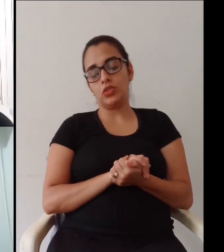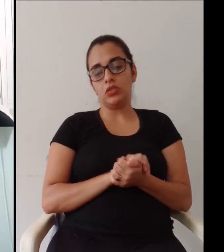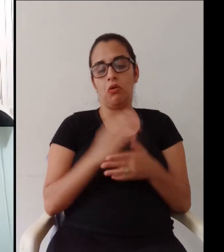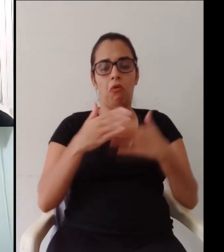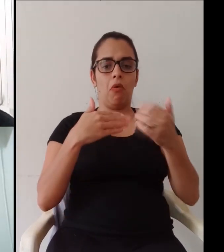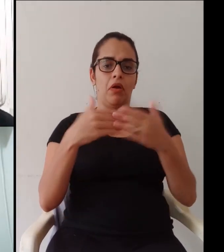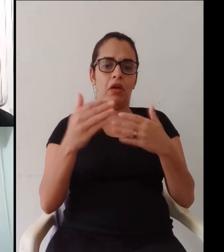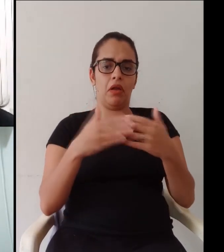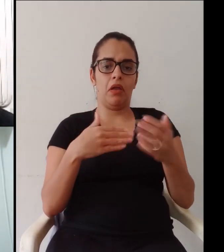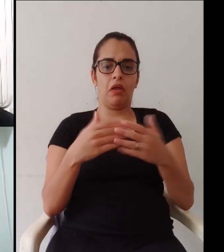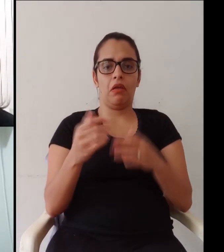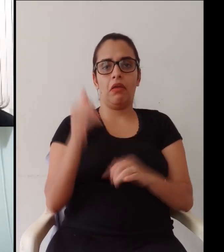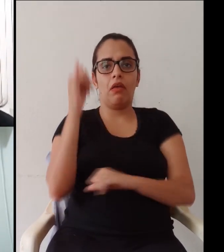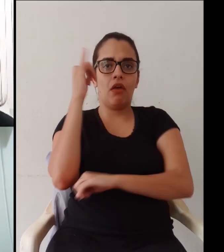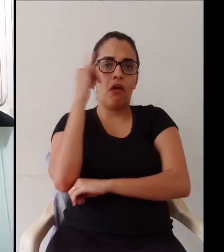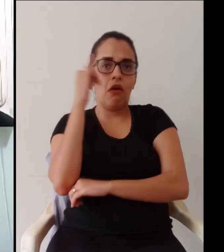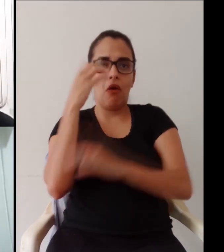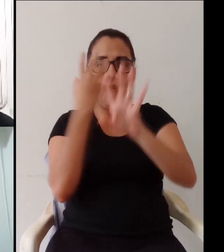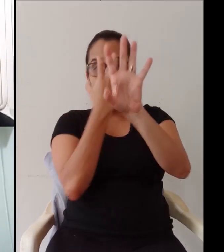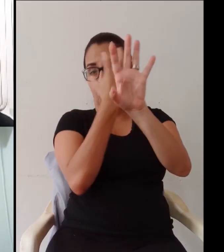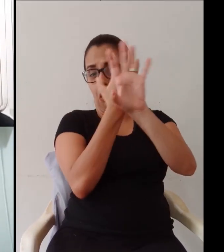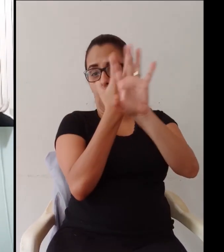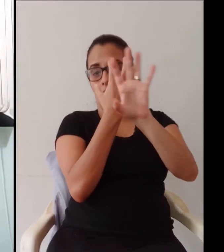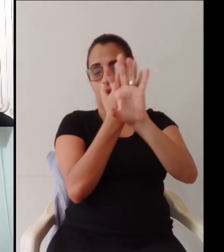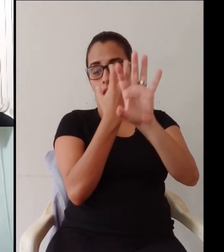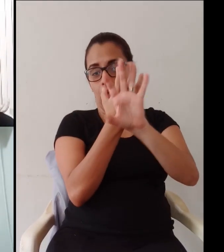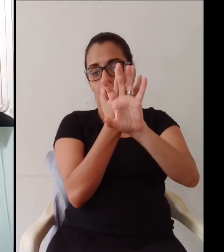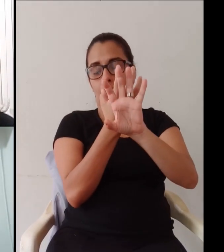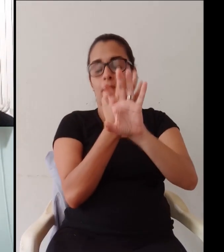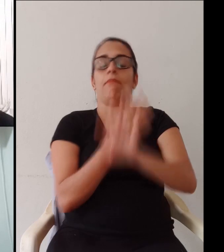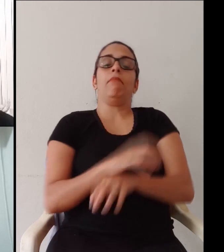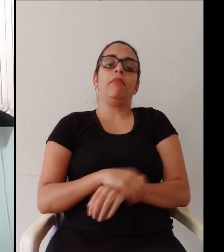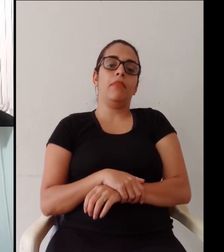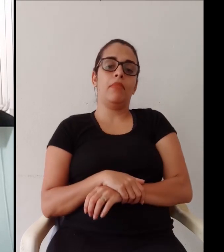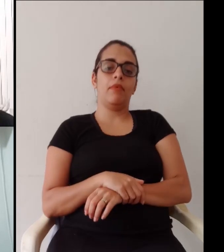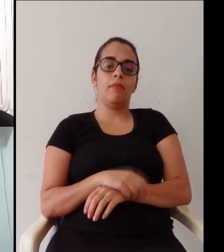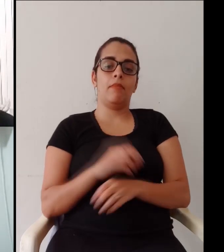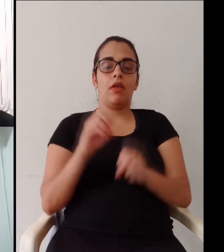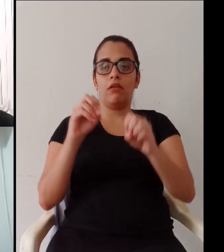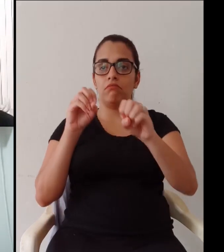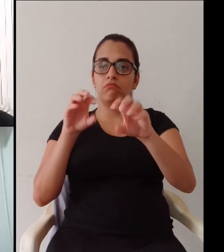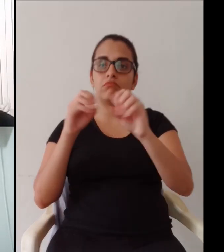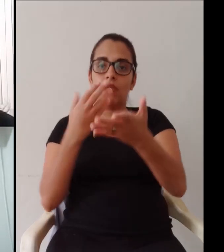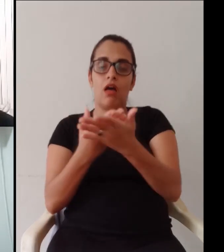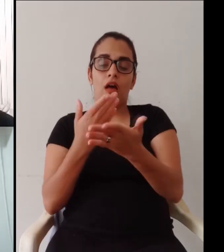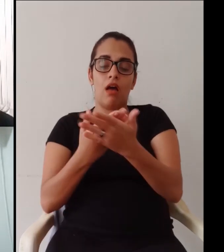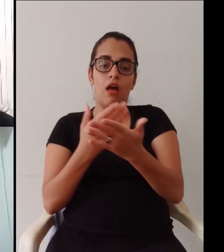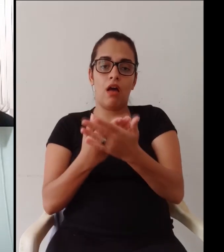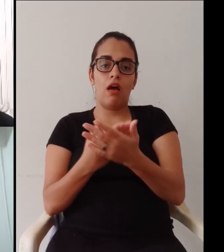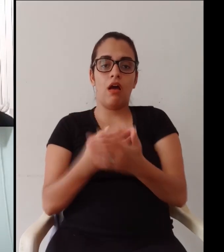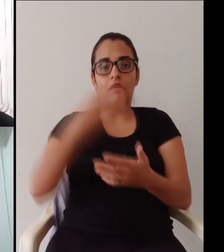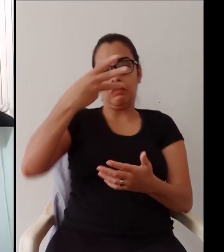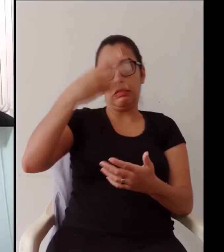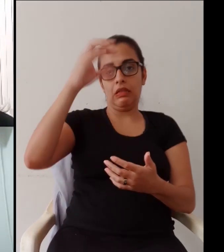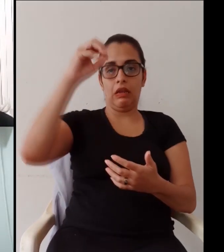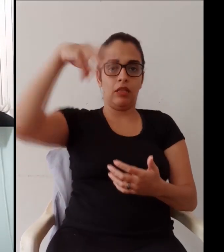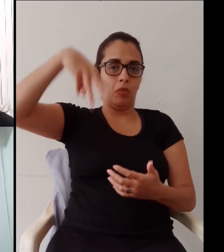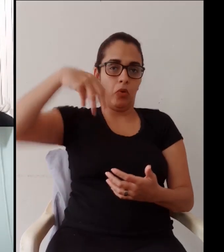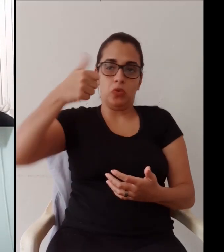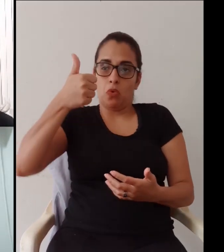aula presencial anterior e aí usa alguma tecnologia que pode ser qualquer tipo de web conferência ou de